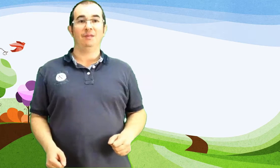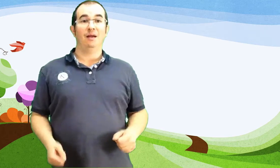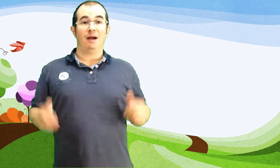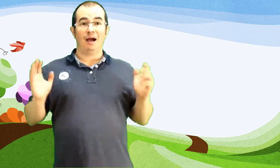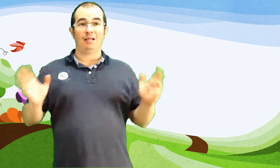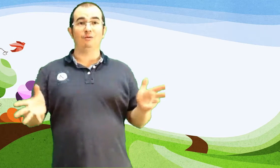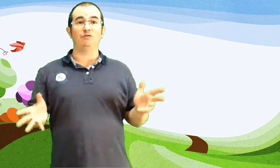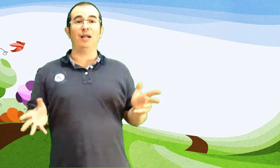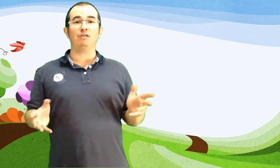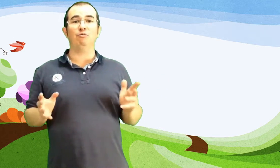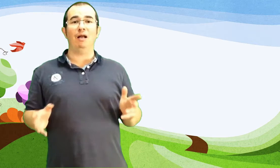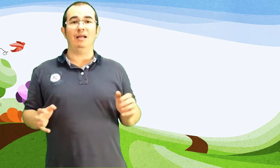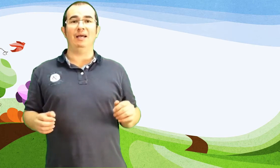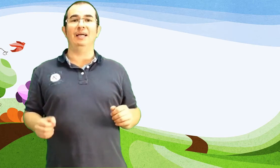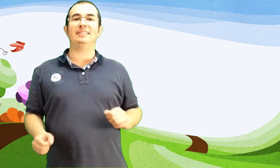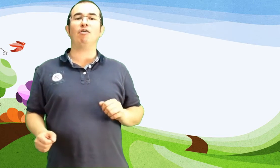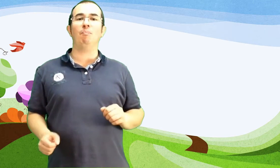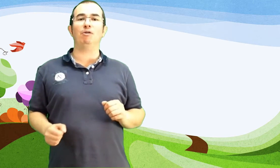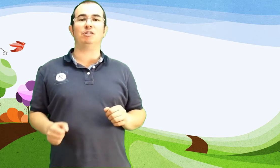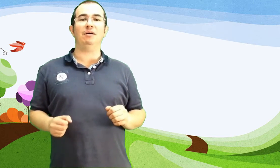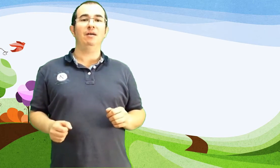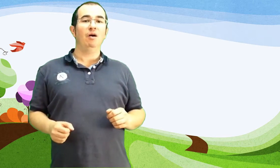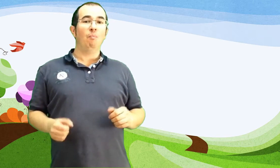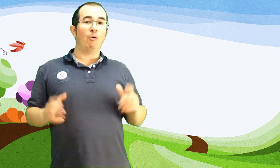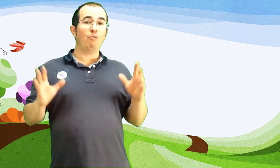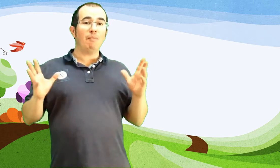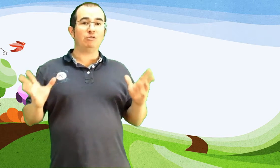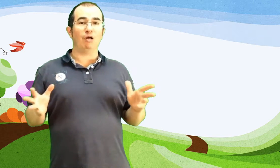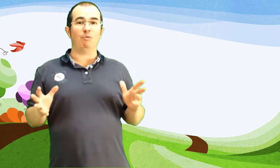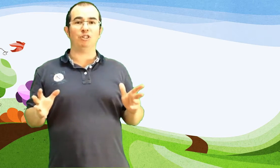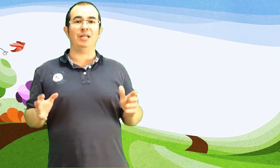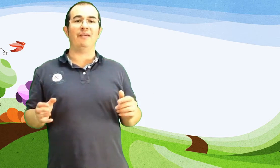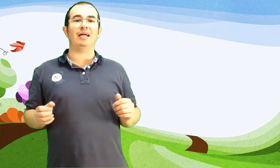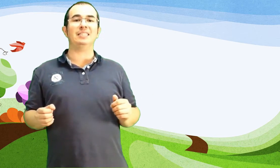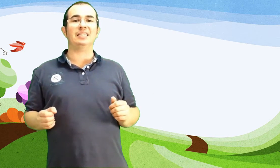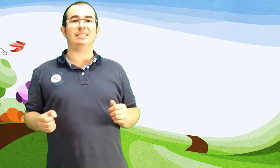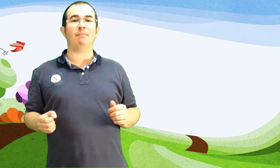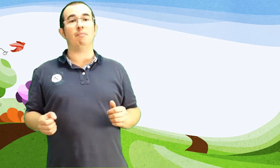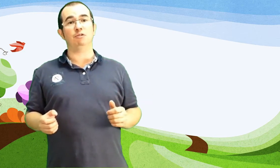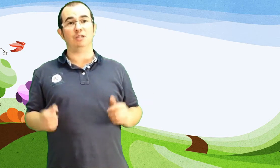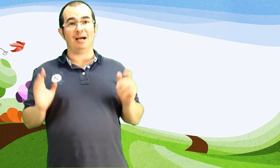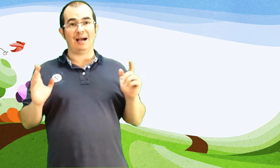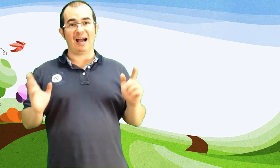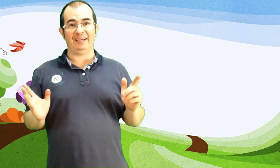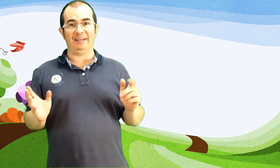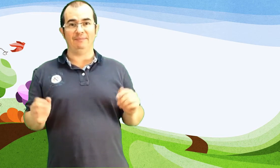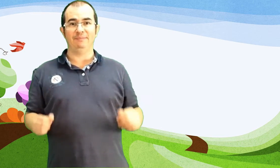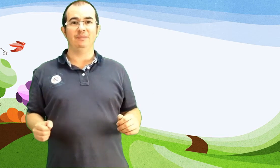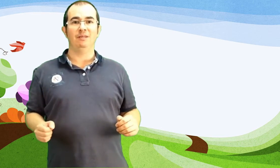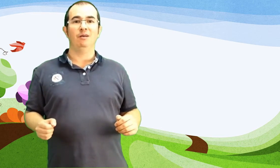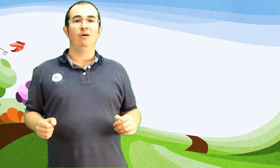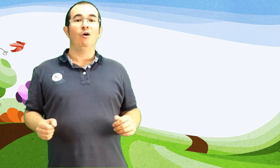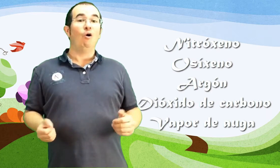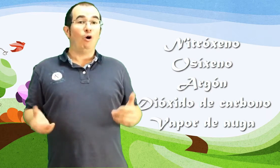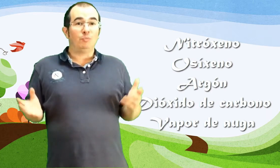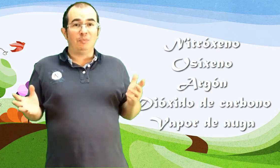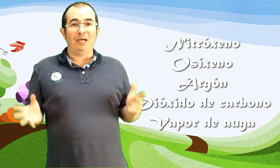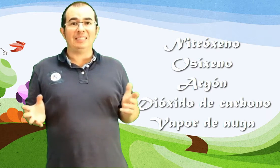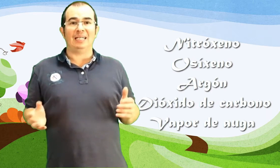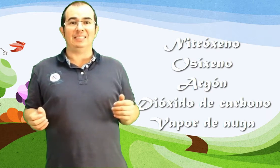A atmosfera actual está composta Por unha mestura homoxenia de gases que chamamos Aire Os principais gases